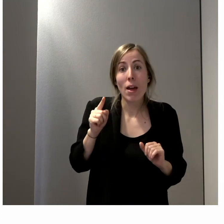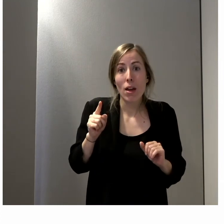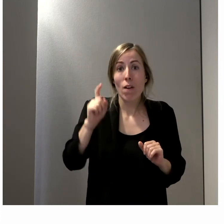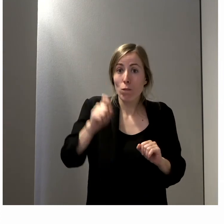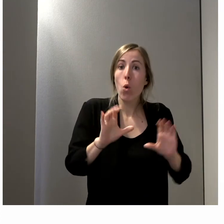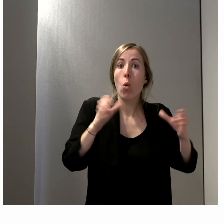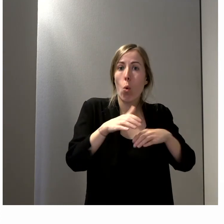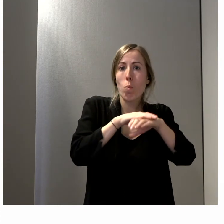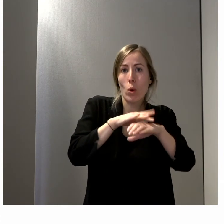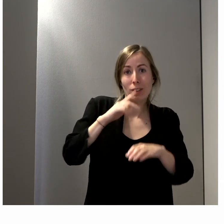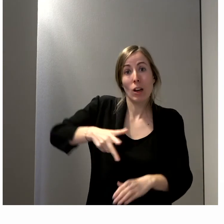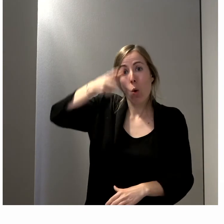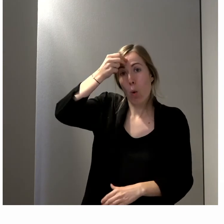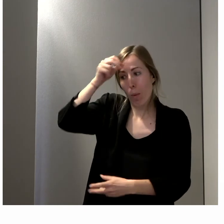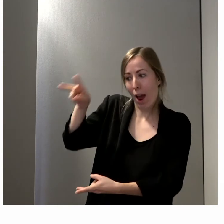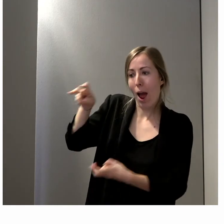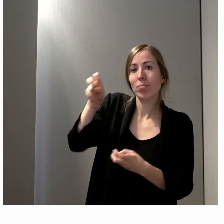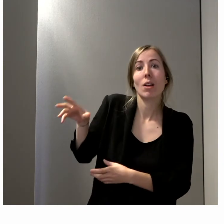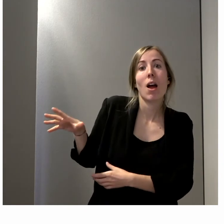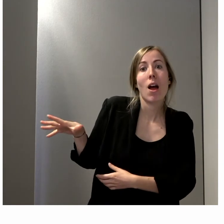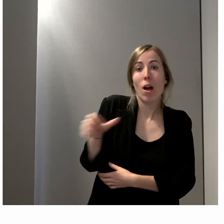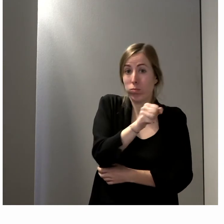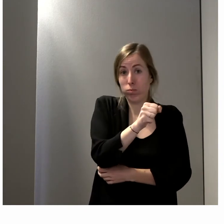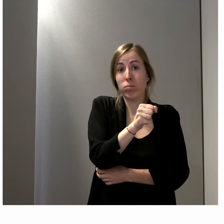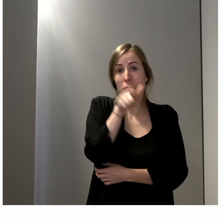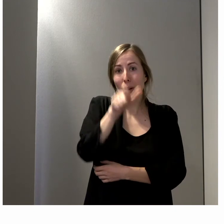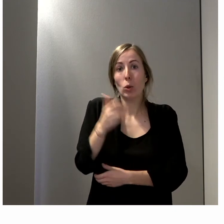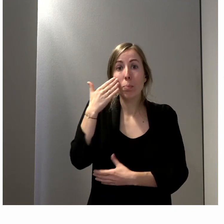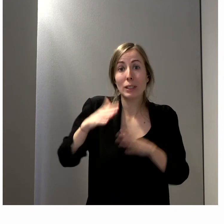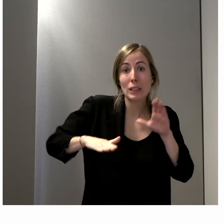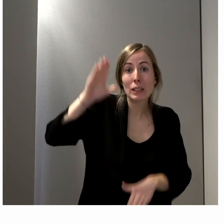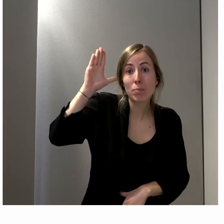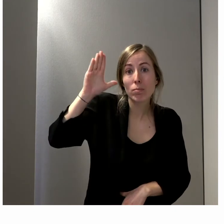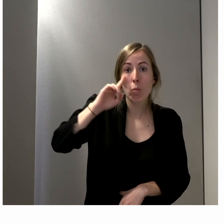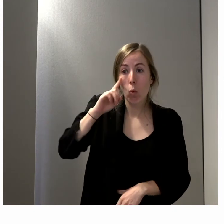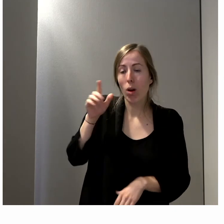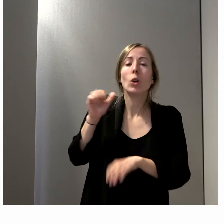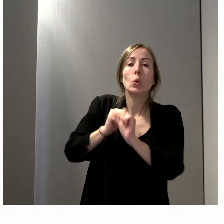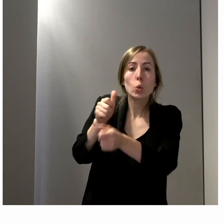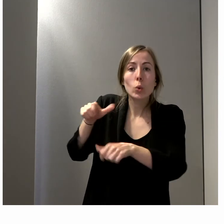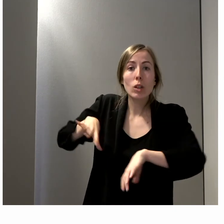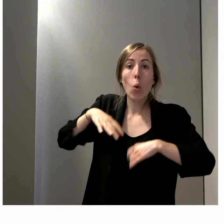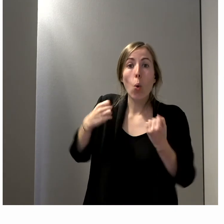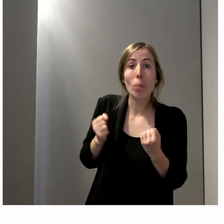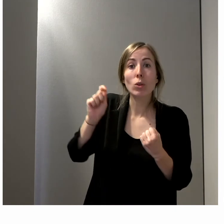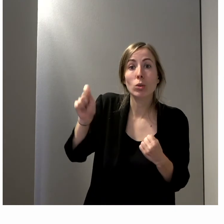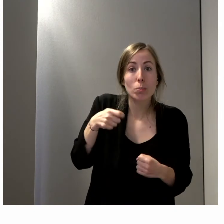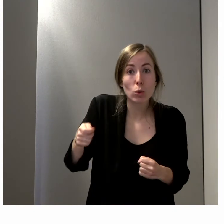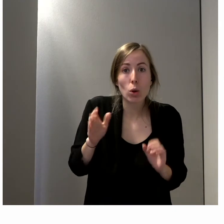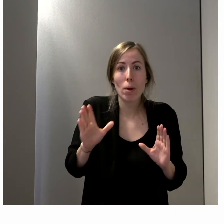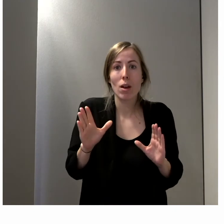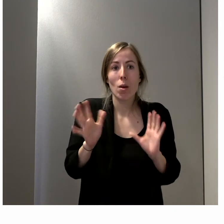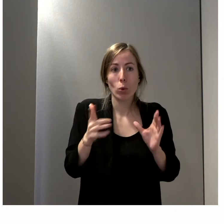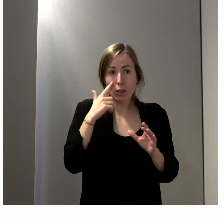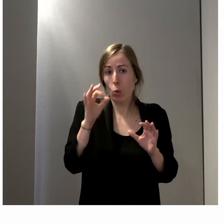partis politiques le comprennent et puissent sélectionner, bien sûr, elles sont libres les compétences, mais en effet, peut-être lier ça à la